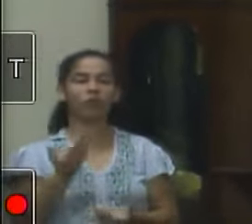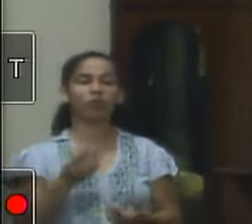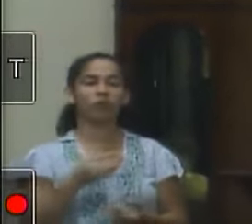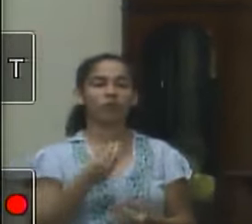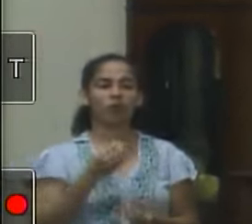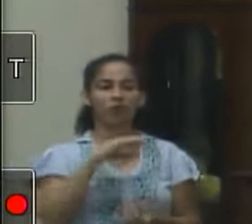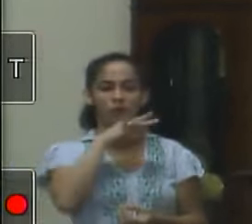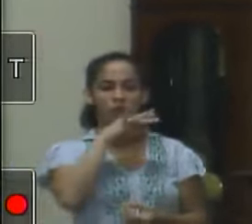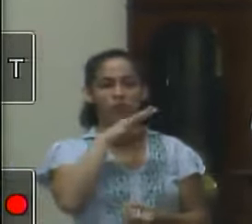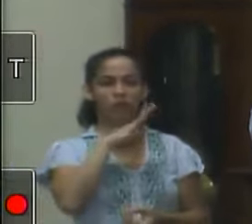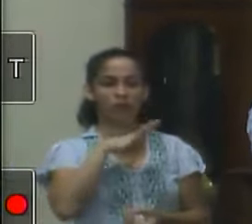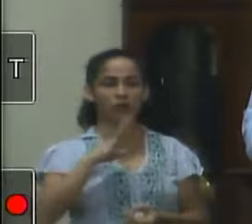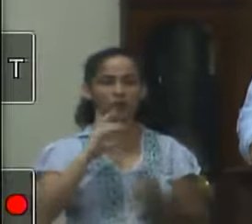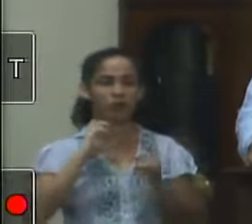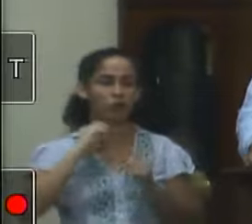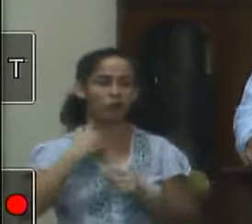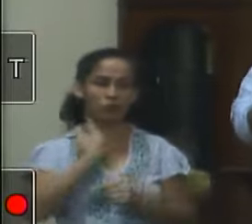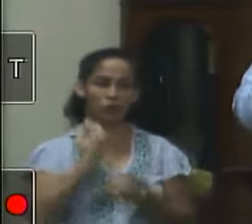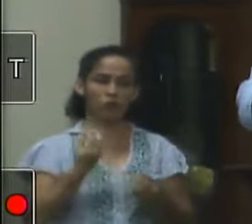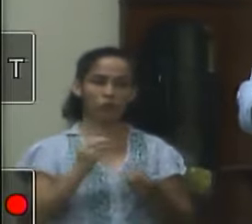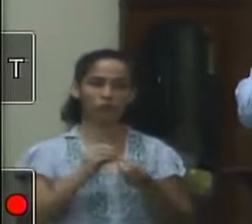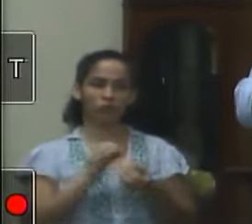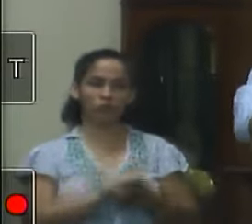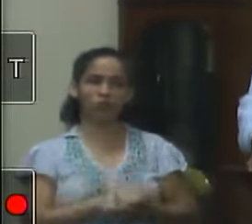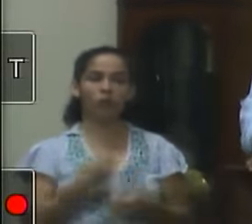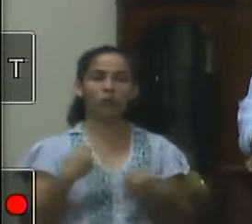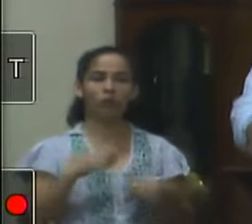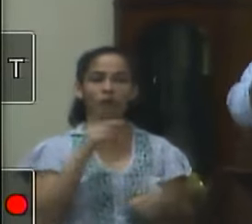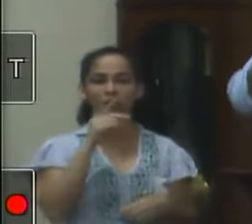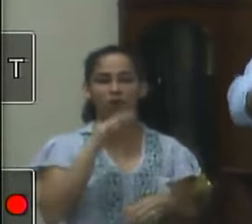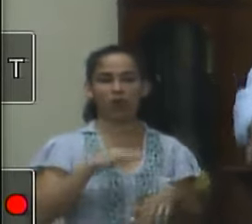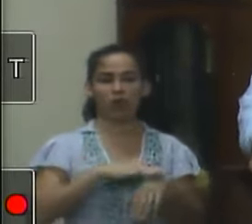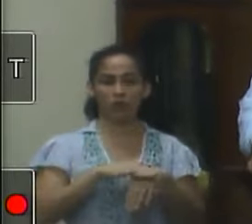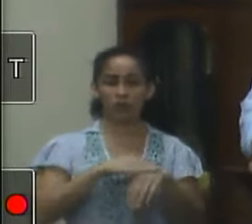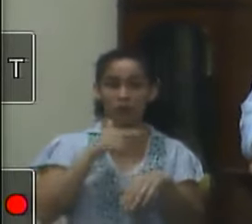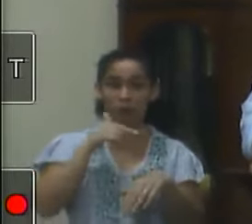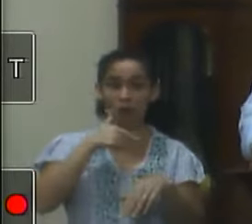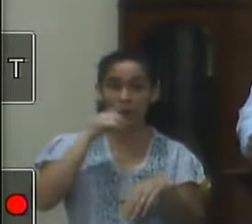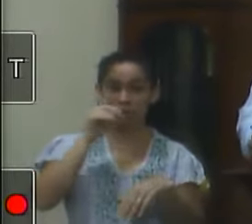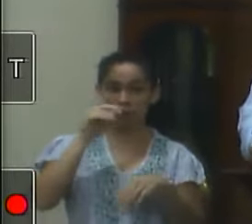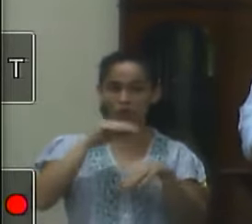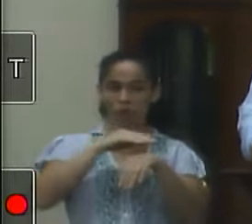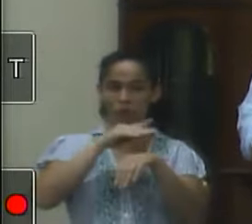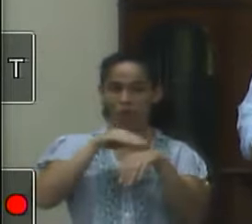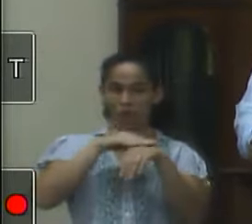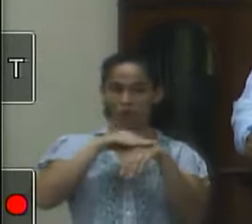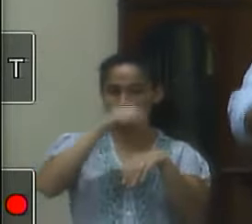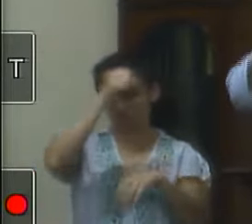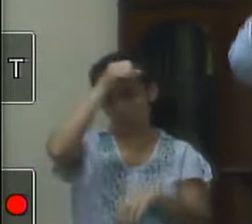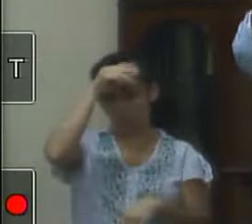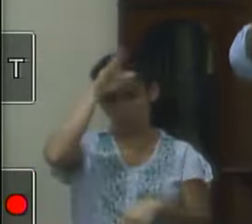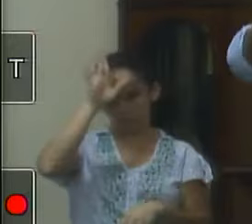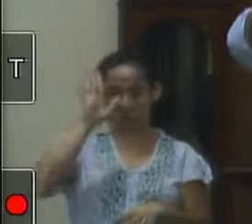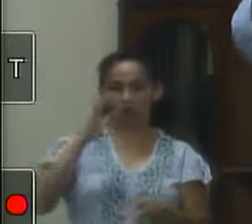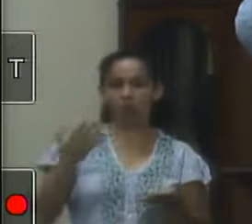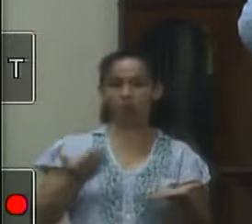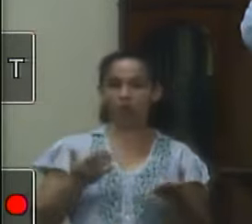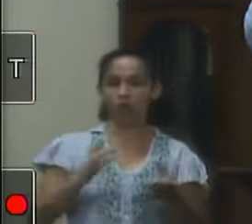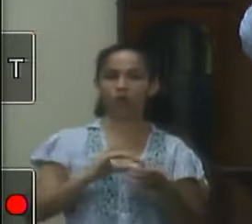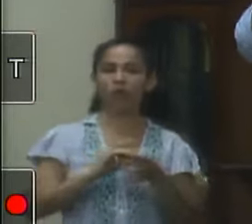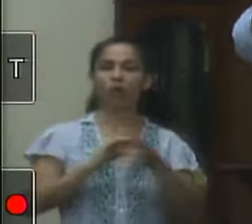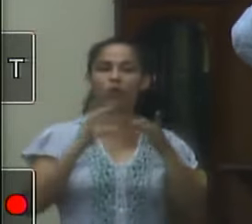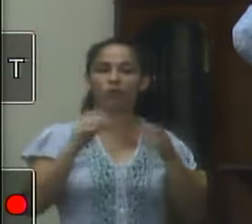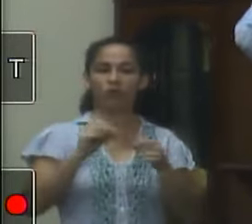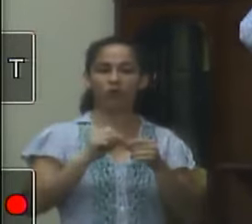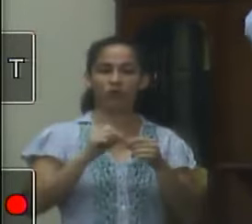bomba fizesse isso e ontem também nessa conversa com o prefeito ontem à tarde no gabinete ele hoje autorizou a equipe